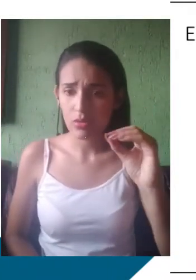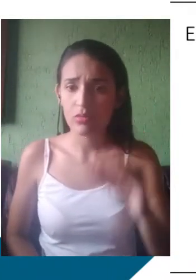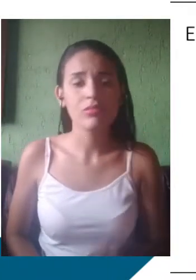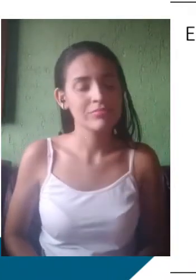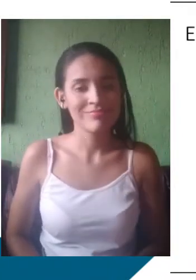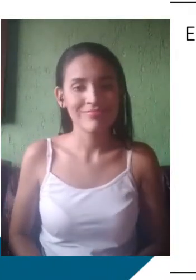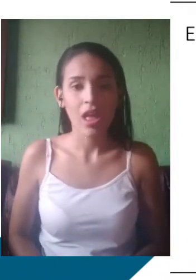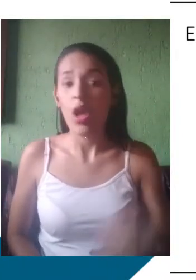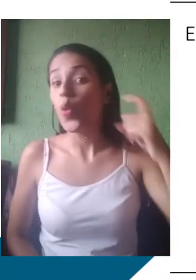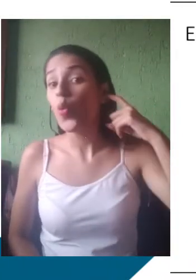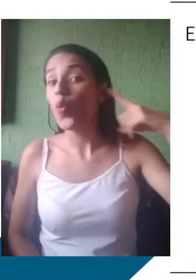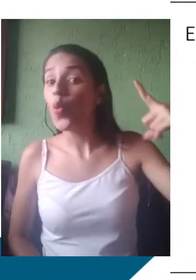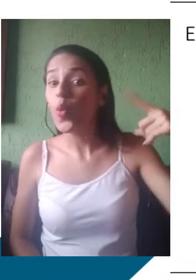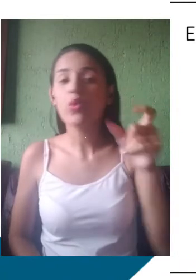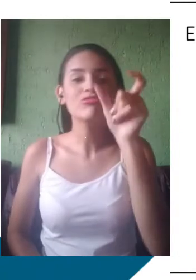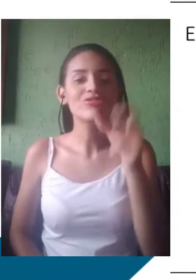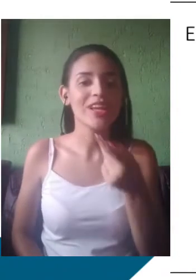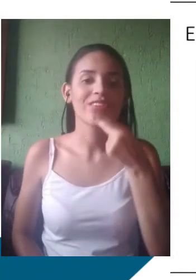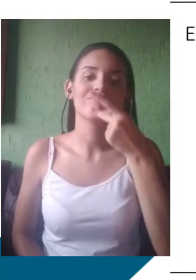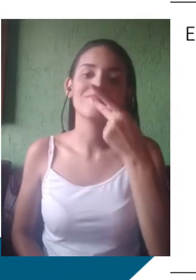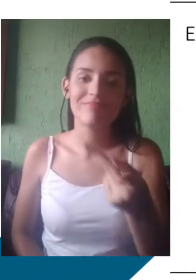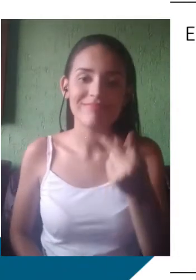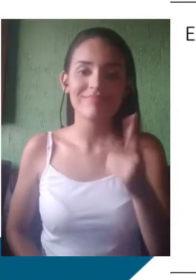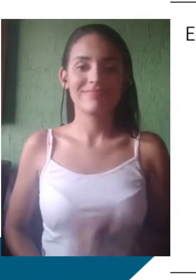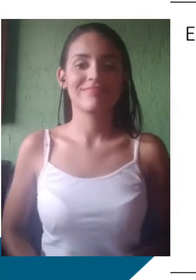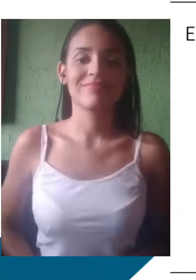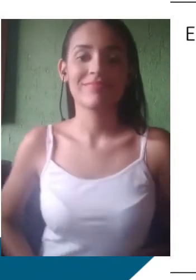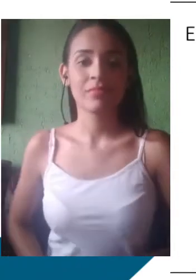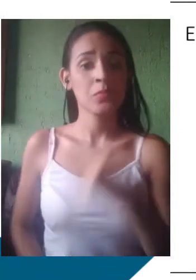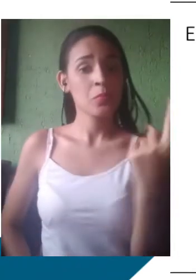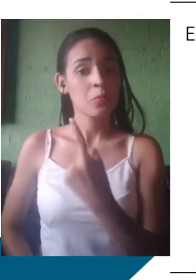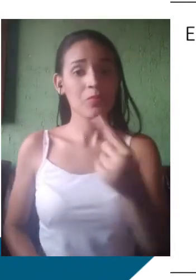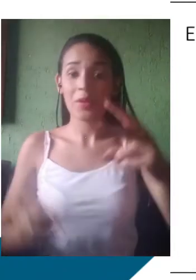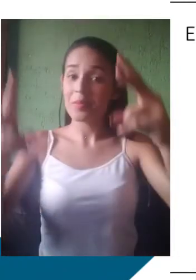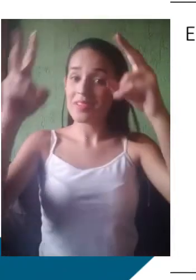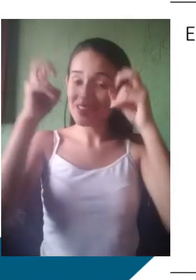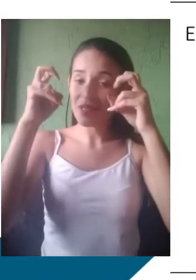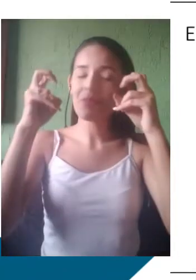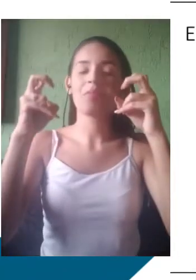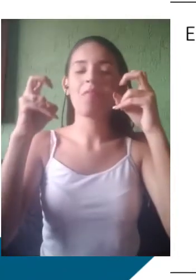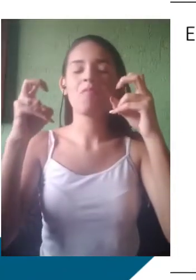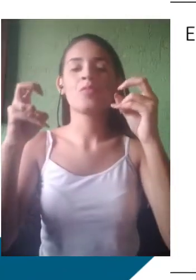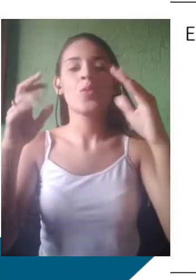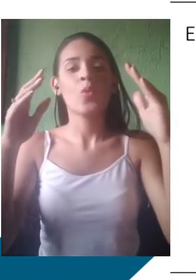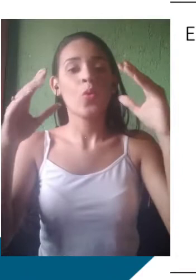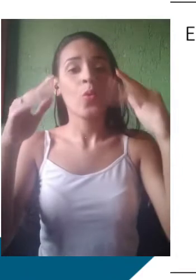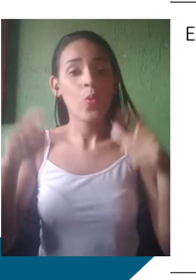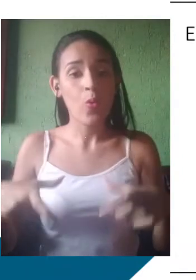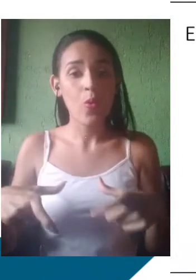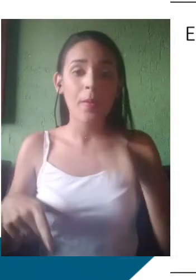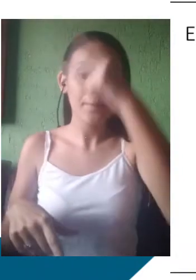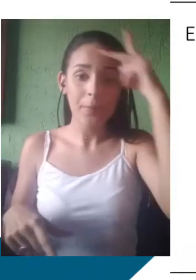mesmo, sabe? É um youtuber preferido aí. A gente percebe peculiaridades no aspecto da pronúncia e da entonação. Que